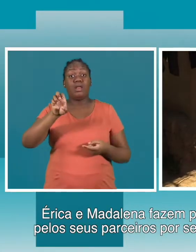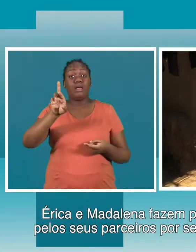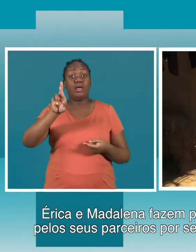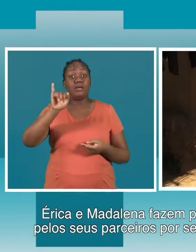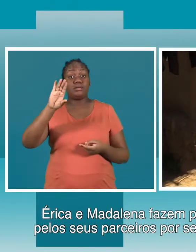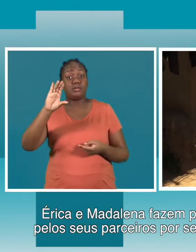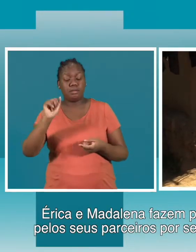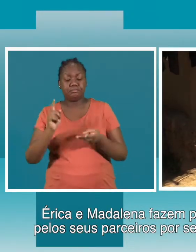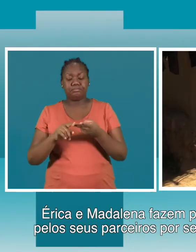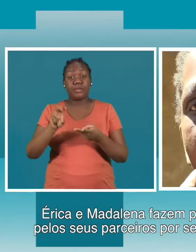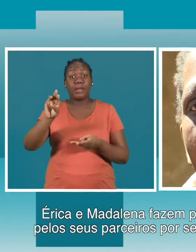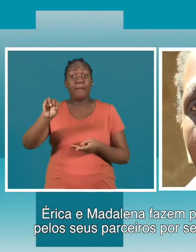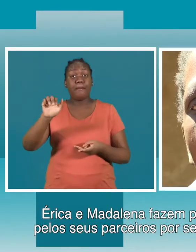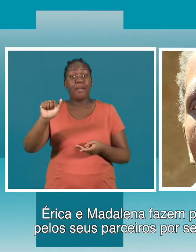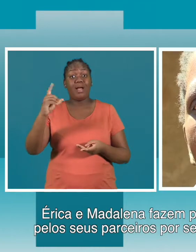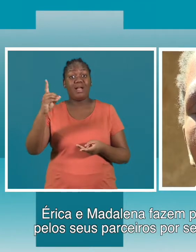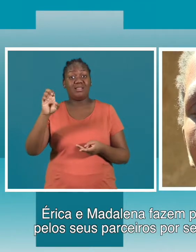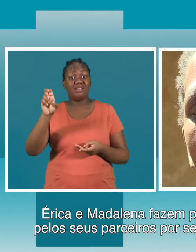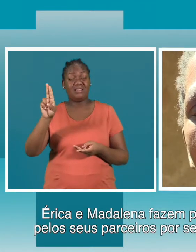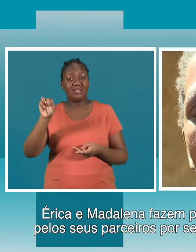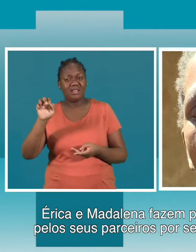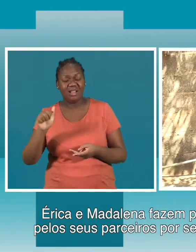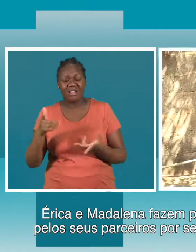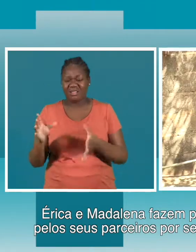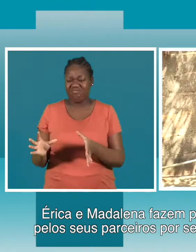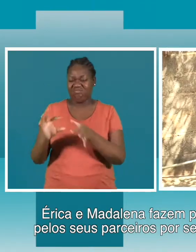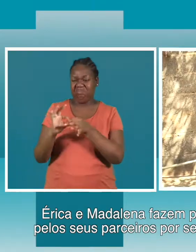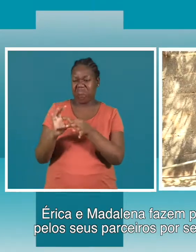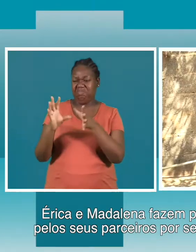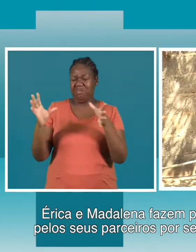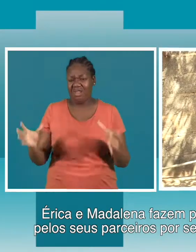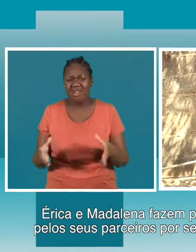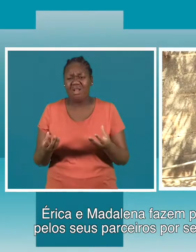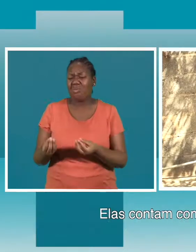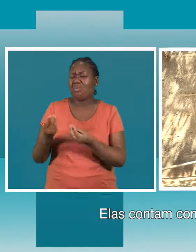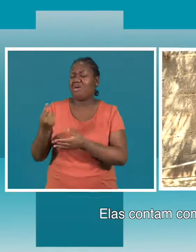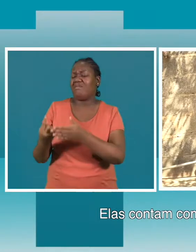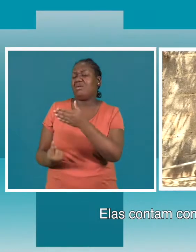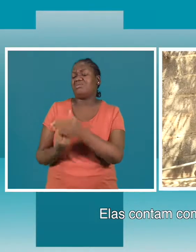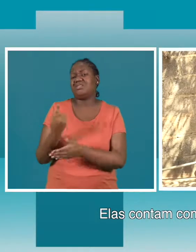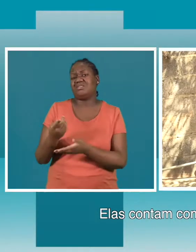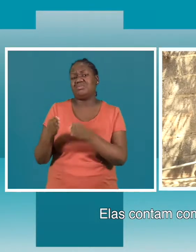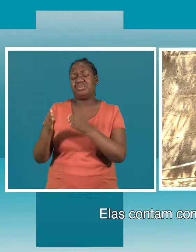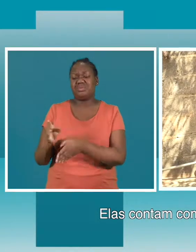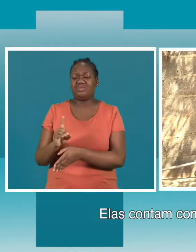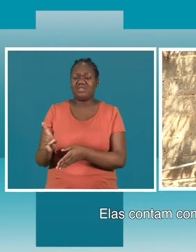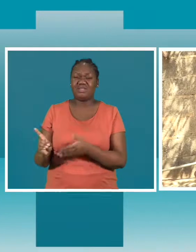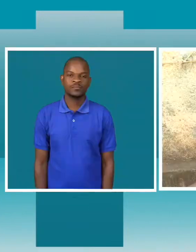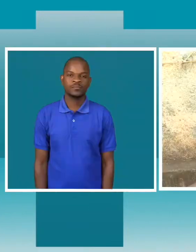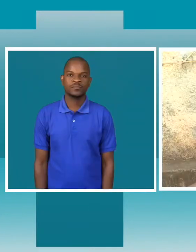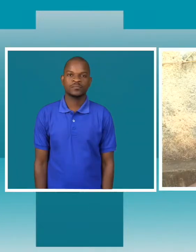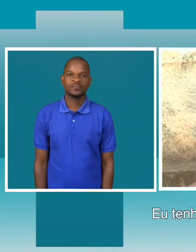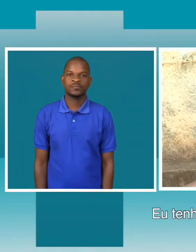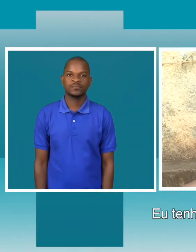Madalena fazem parte das mulheres rejeitadas pelos seus parceiros por serem pessoas com deficiência. Elas contam como tudo